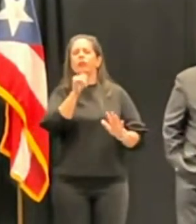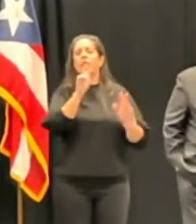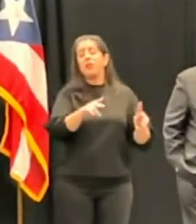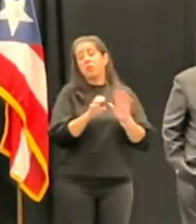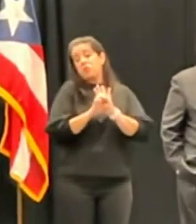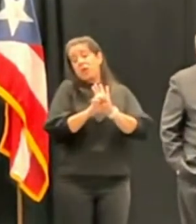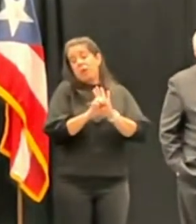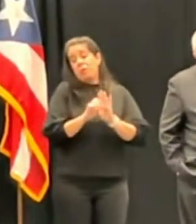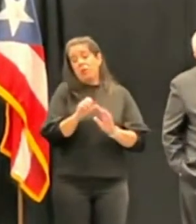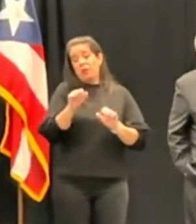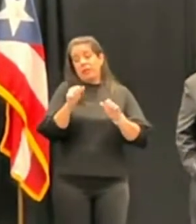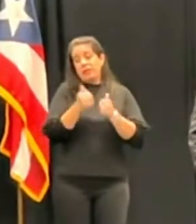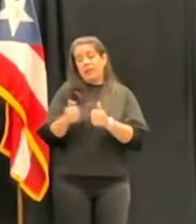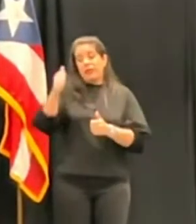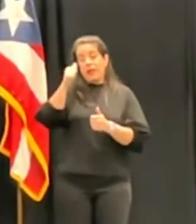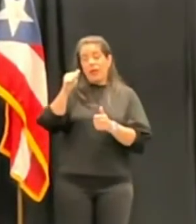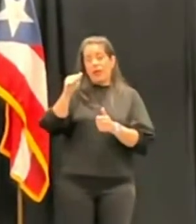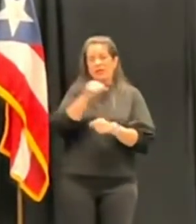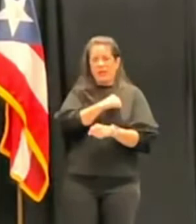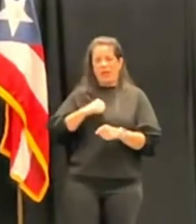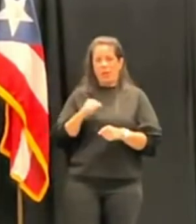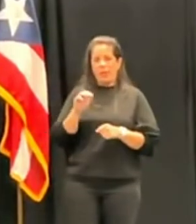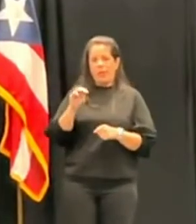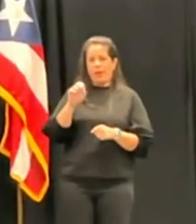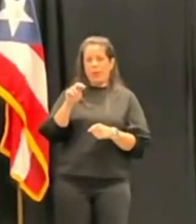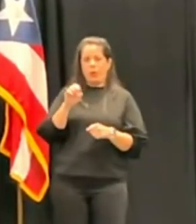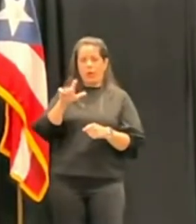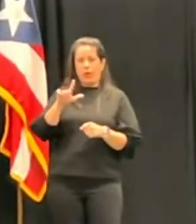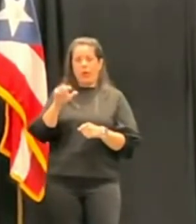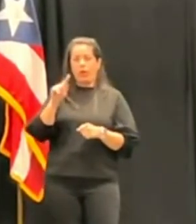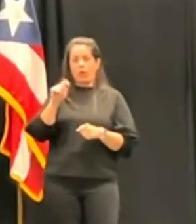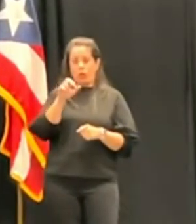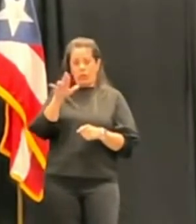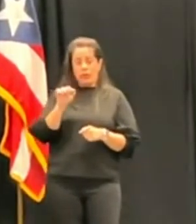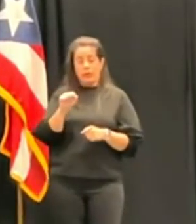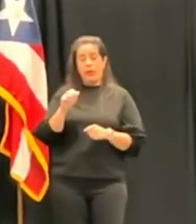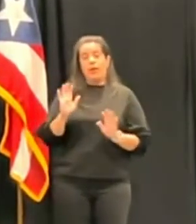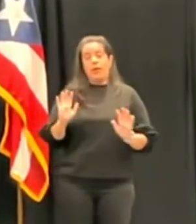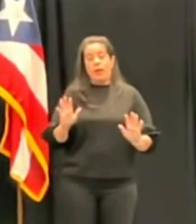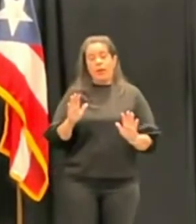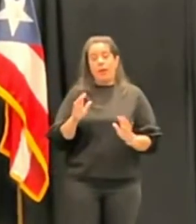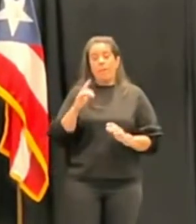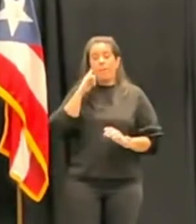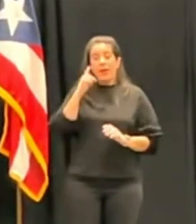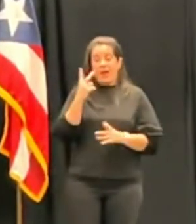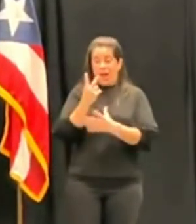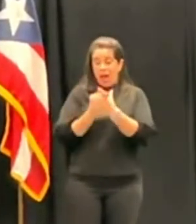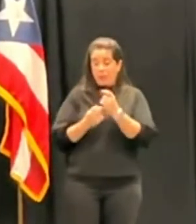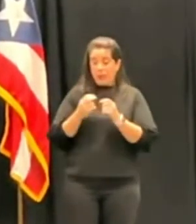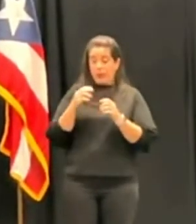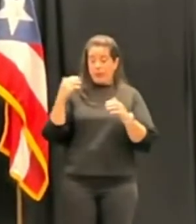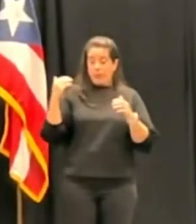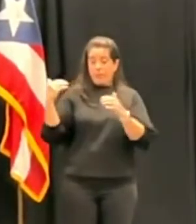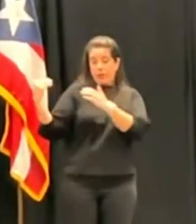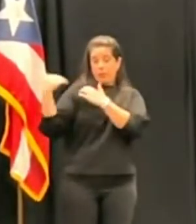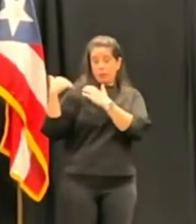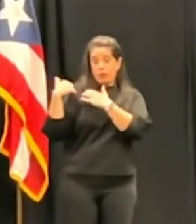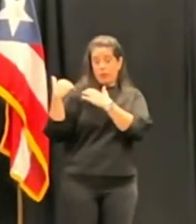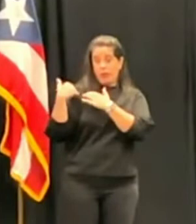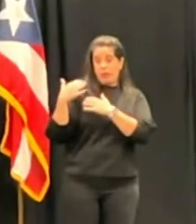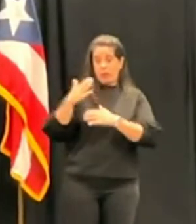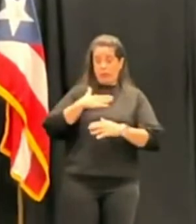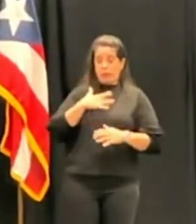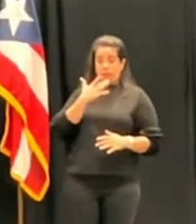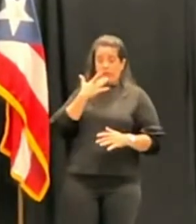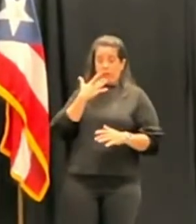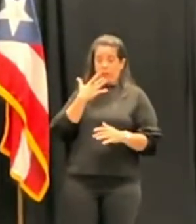el secretario del Senado Manuel Torres. Bueno, mis designados para ambas posiciones son los que le he presentado al